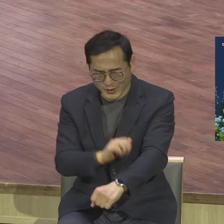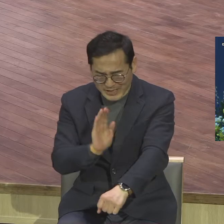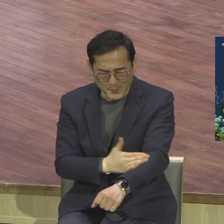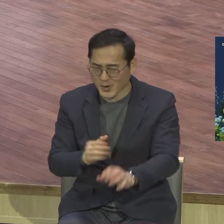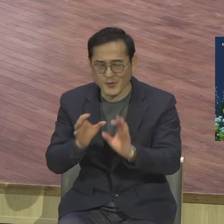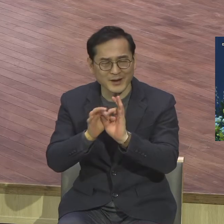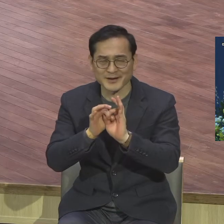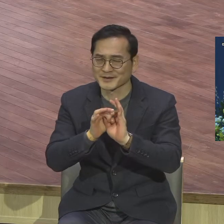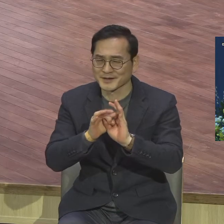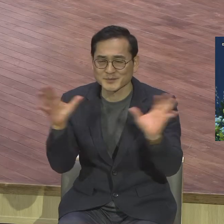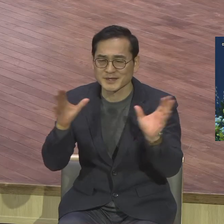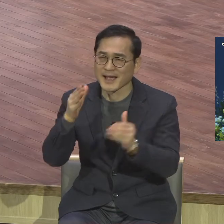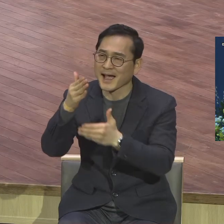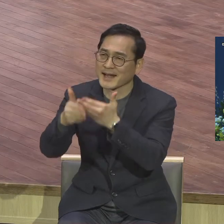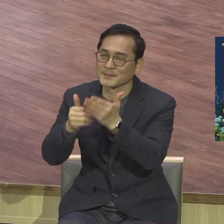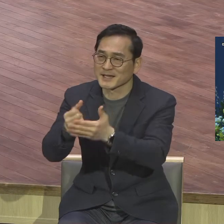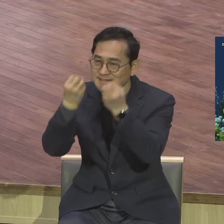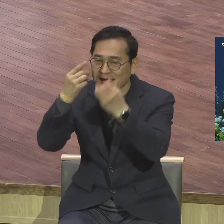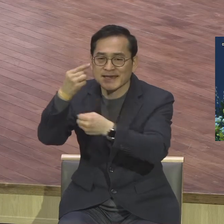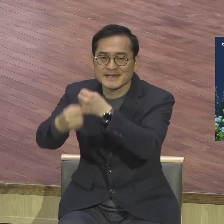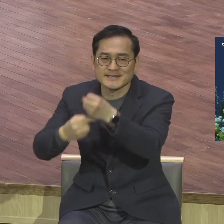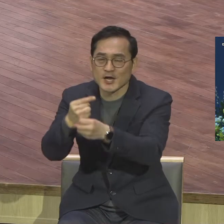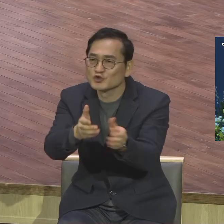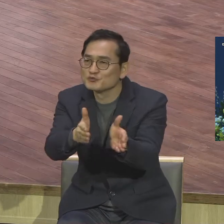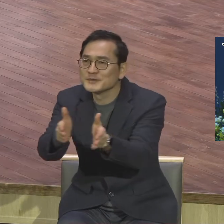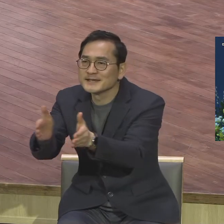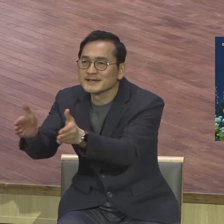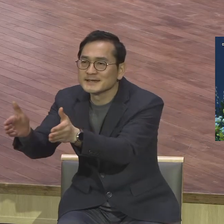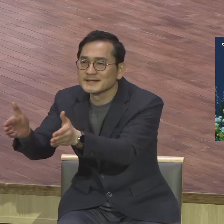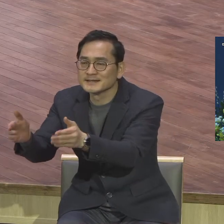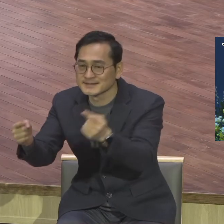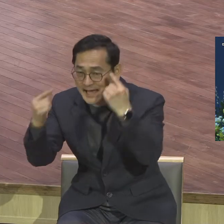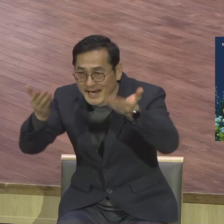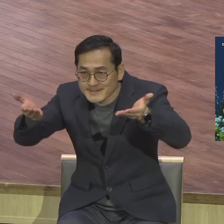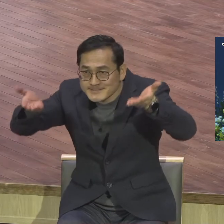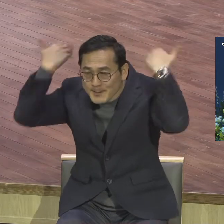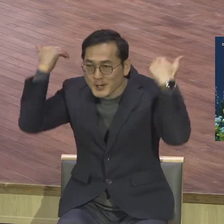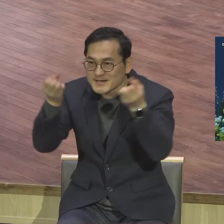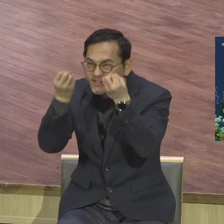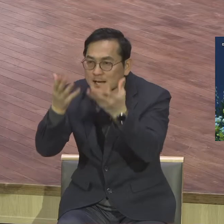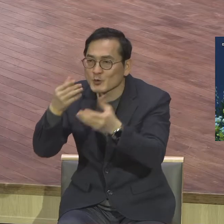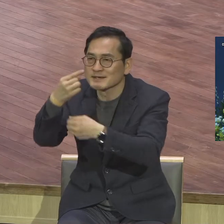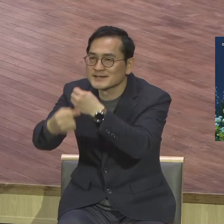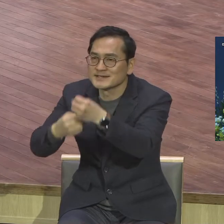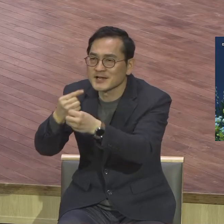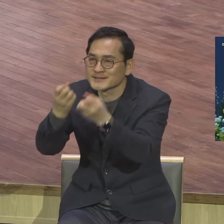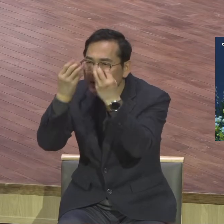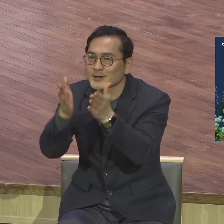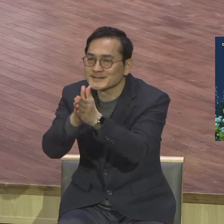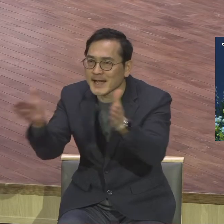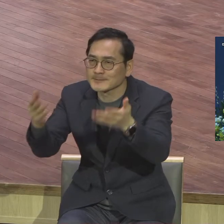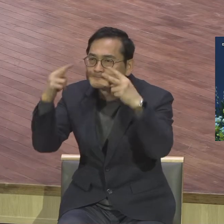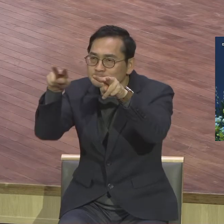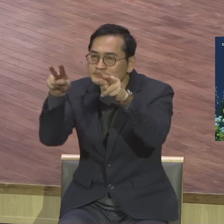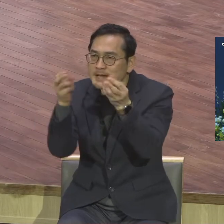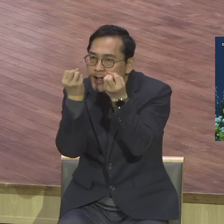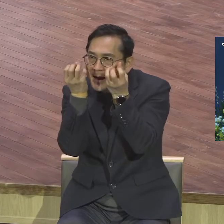하나님이 새해를 준비하고 있어요 새로 시작하라고 새로운 믿음으로 새로운 마음으로 새로운 각오로 새로